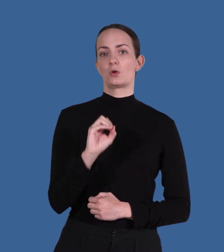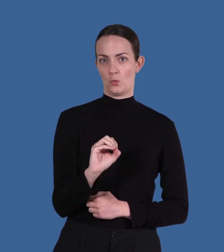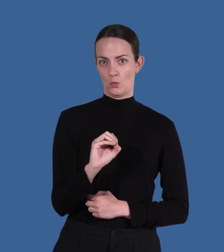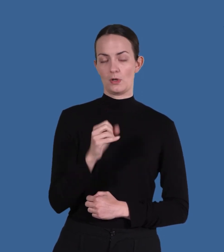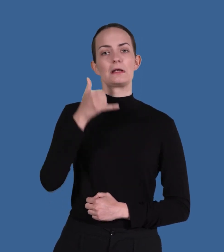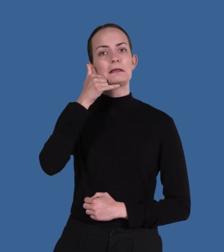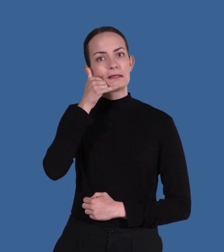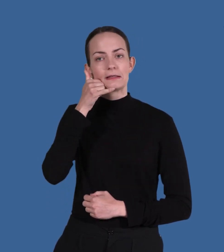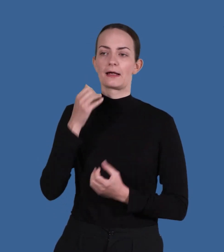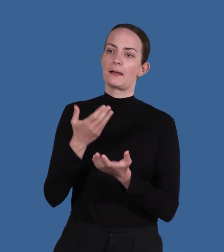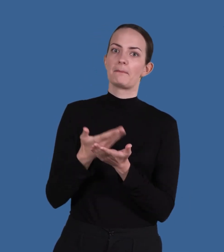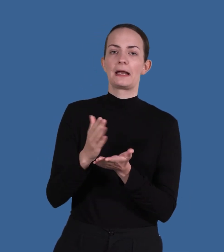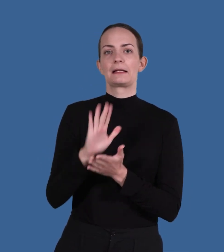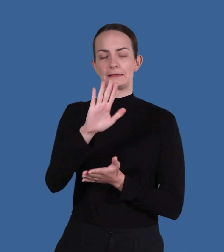1020